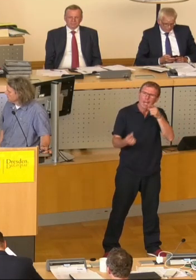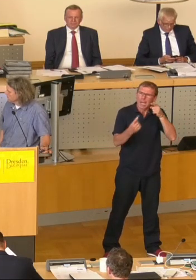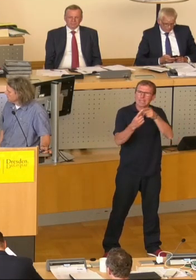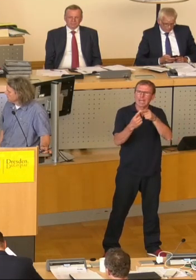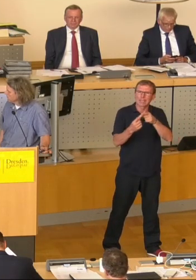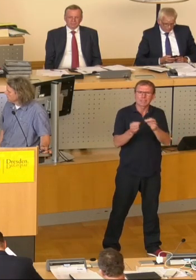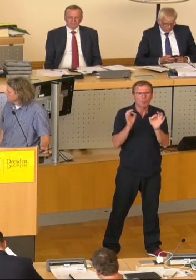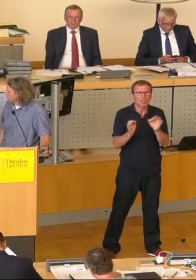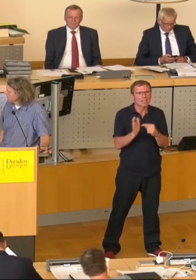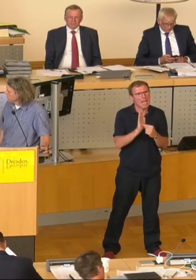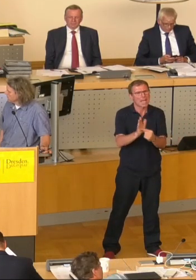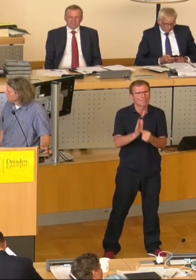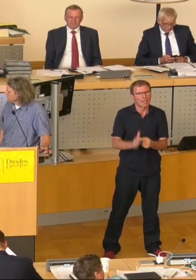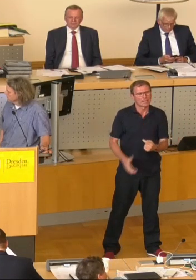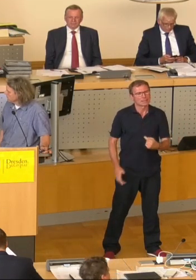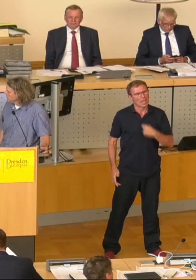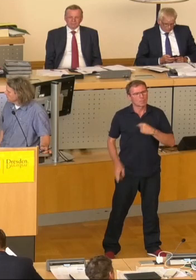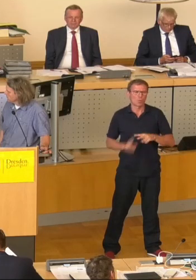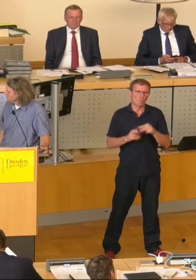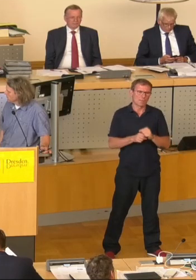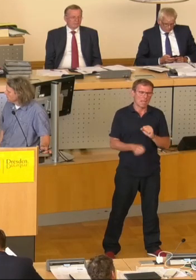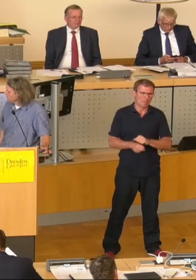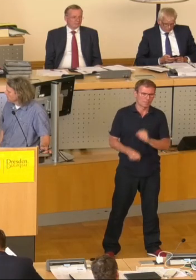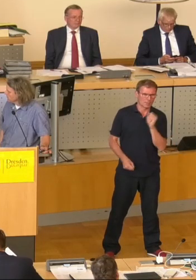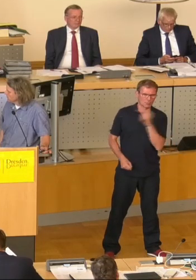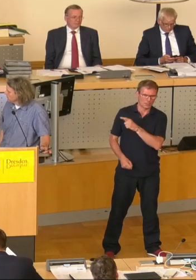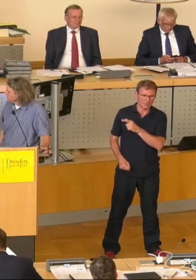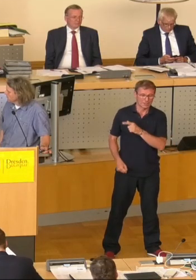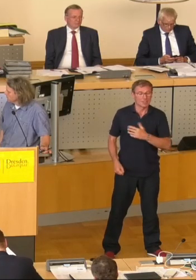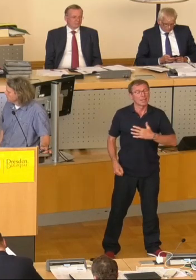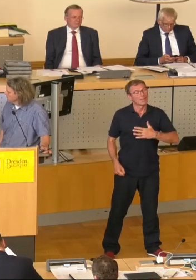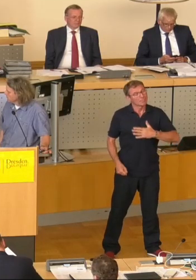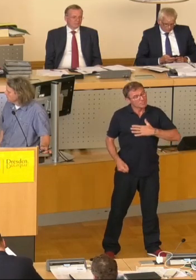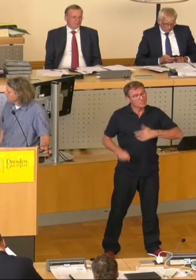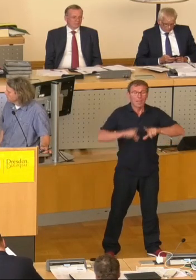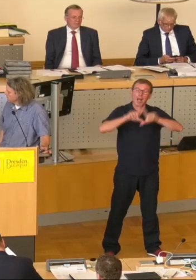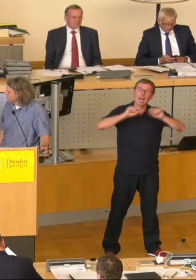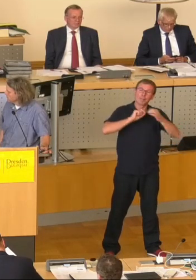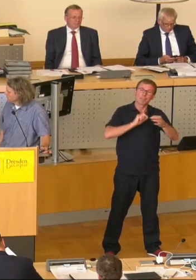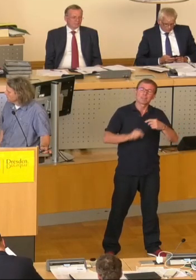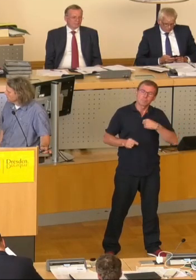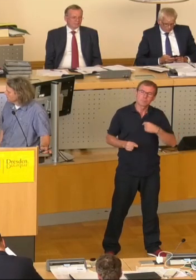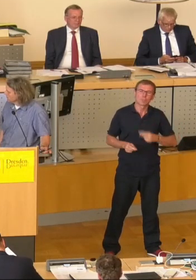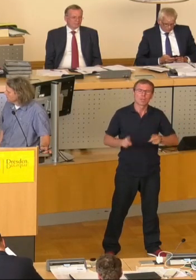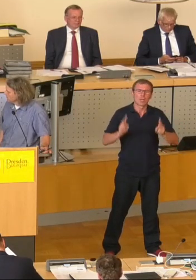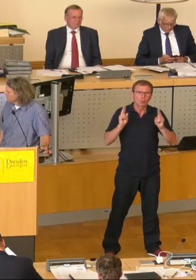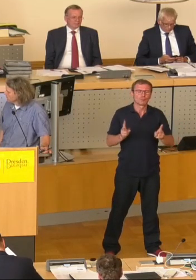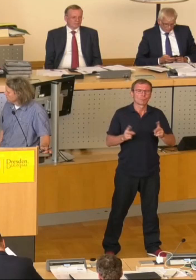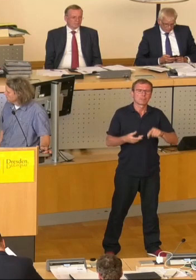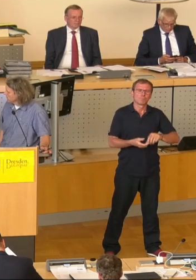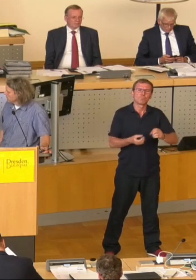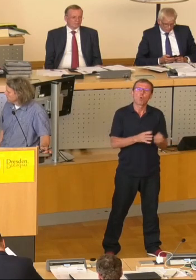konkreten Hinweisen an mich oder das Umweltamt wenden. Generell verfolgen wir das Leitbild der kompakten Stadt im ökologischen Netz,